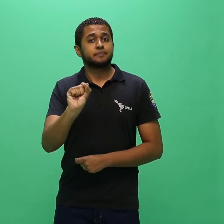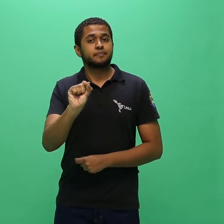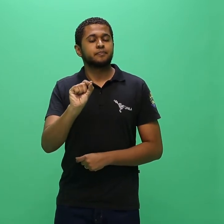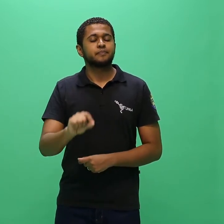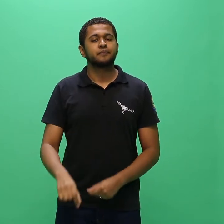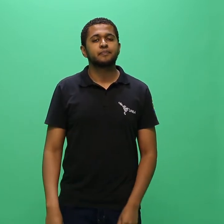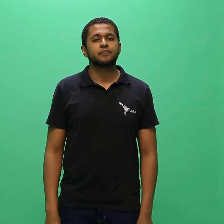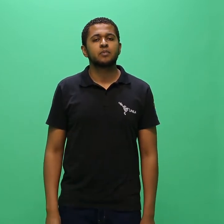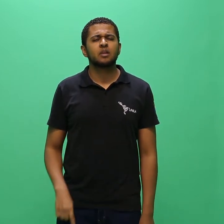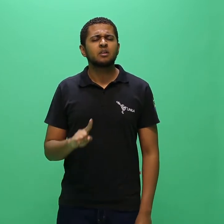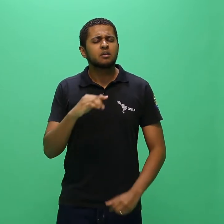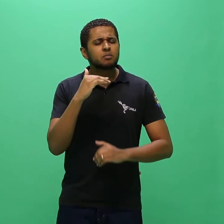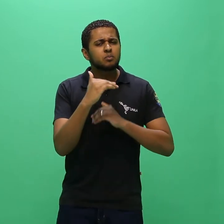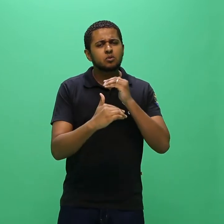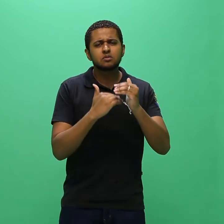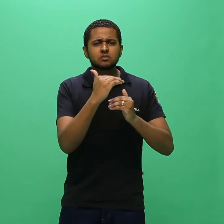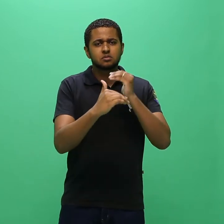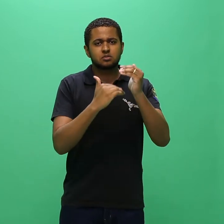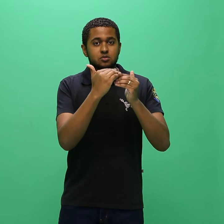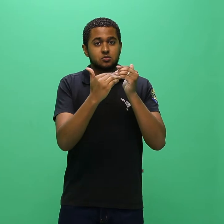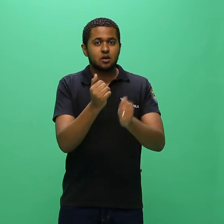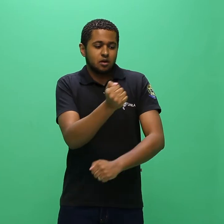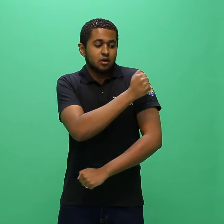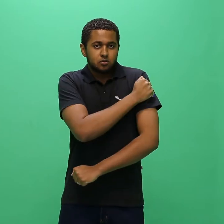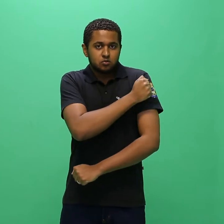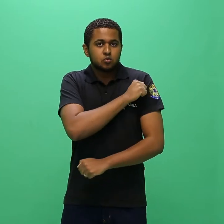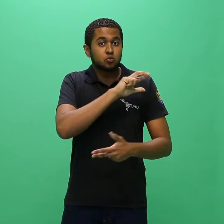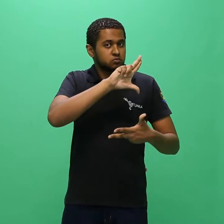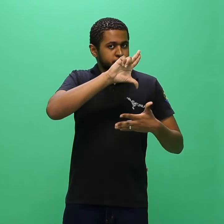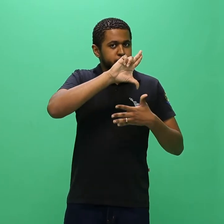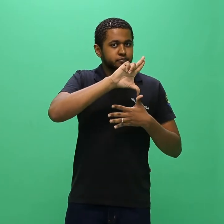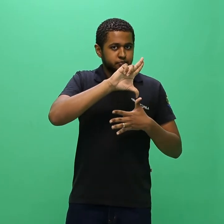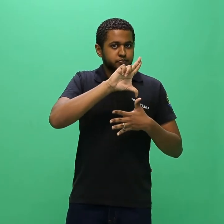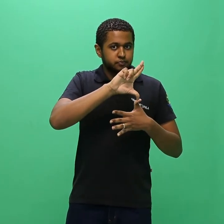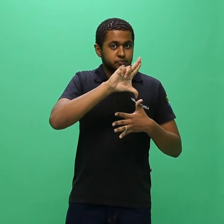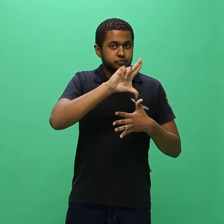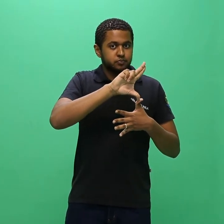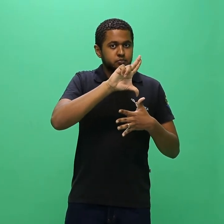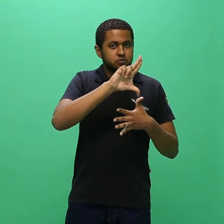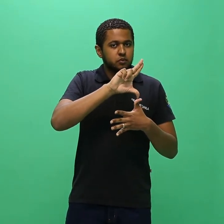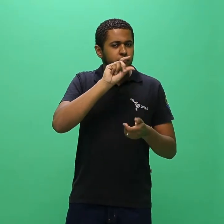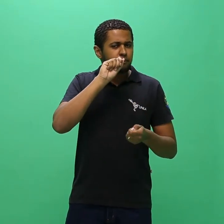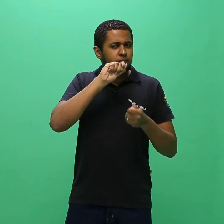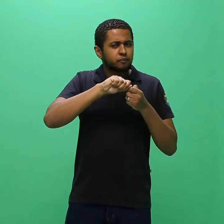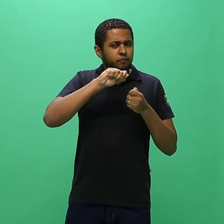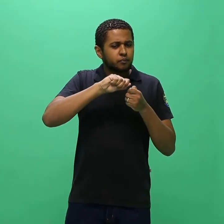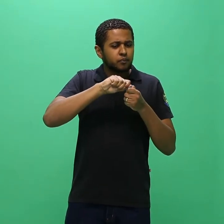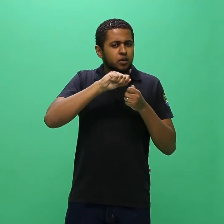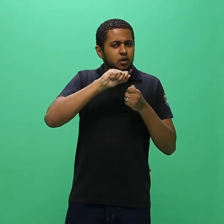que o discente da UNILA realiza a mudança de curso de graduação dentro da instituição,